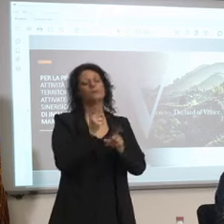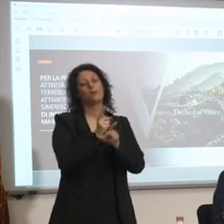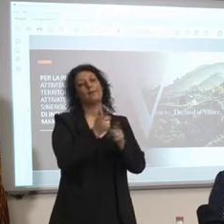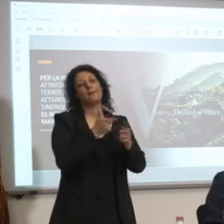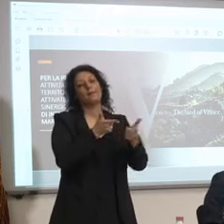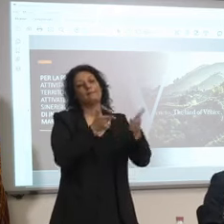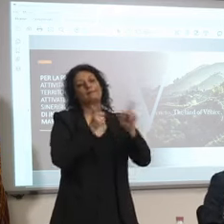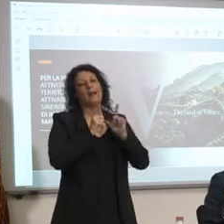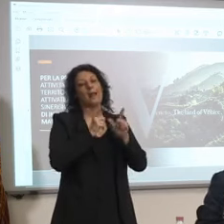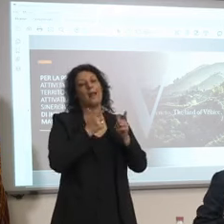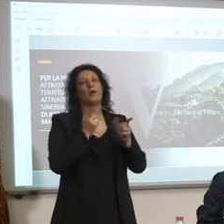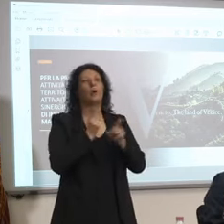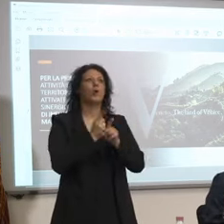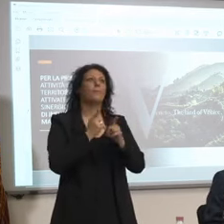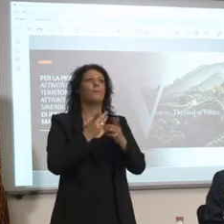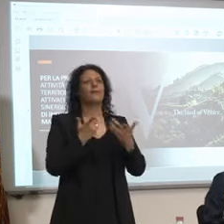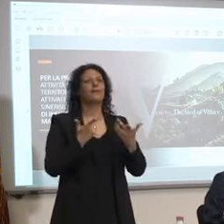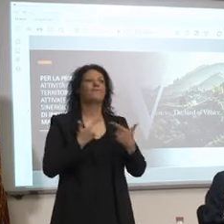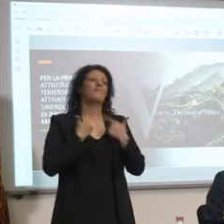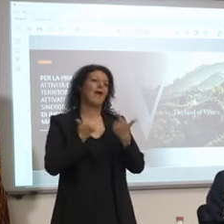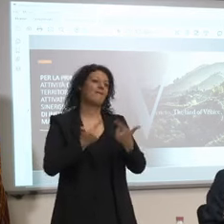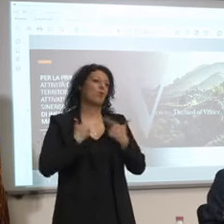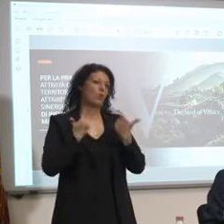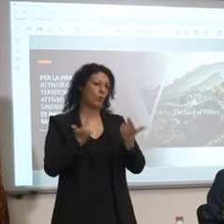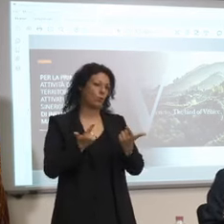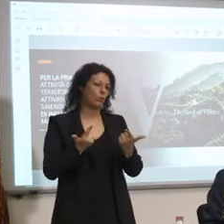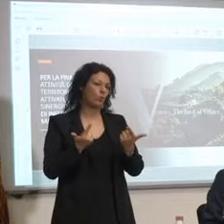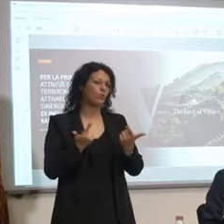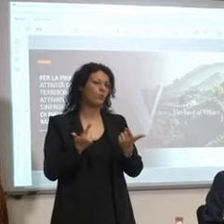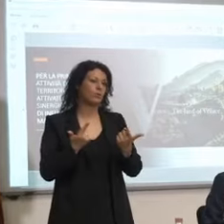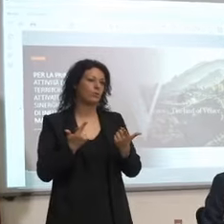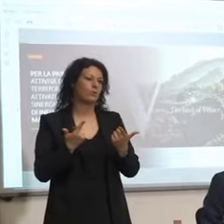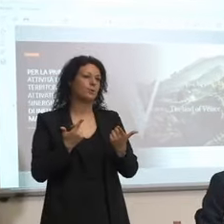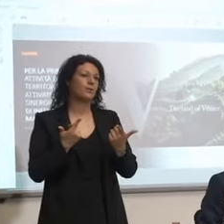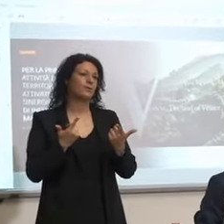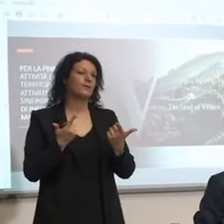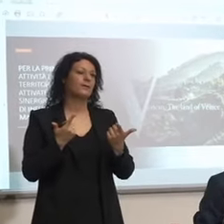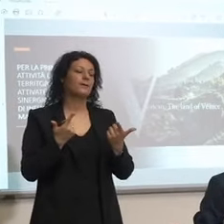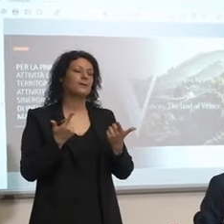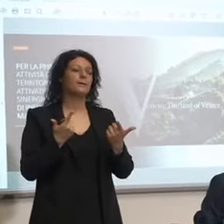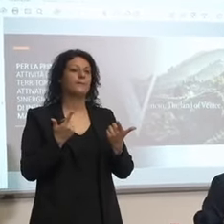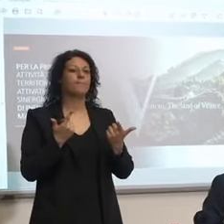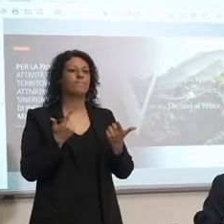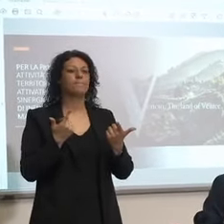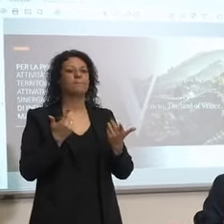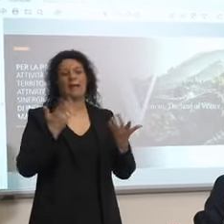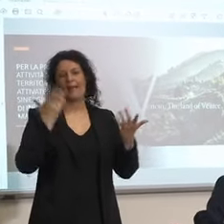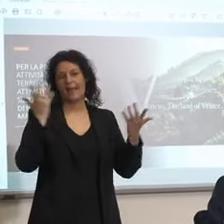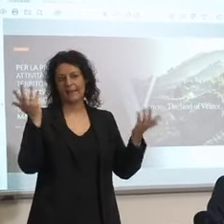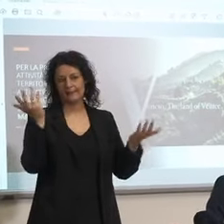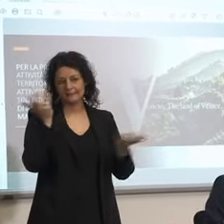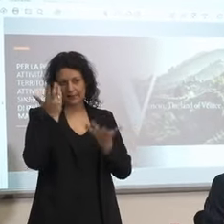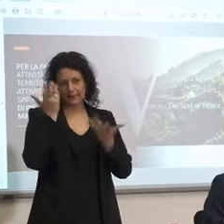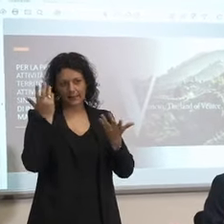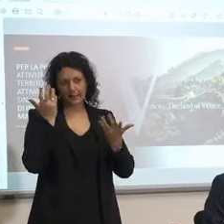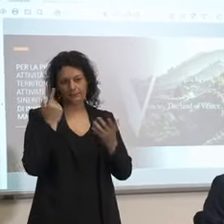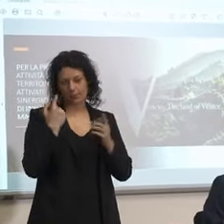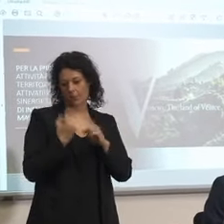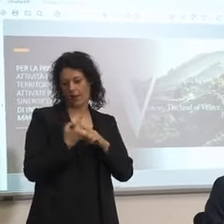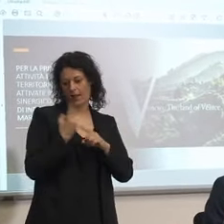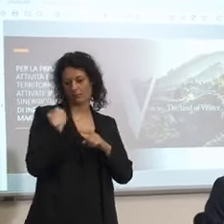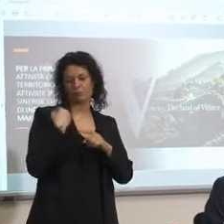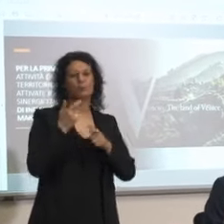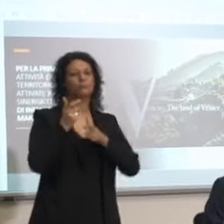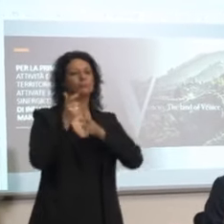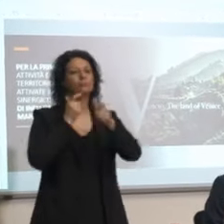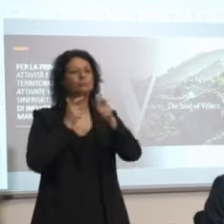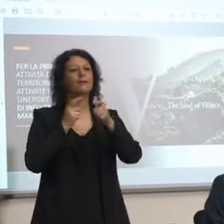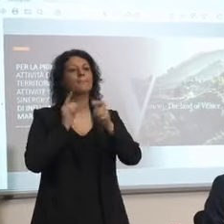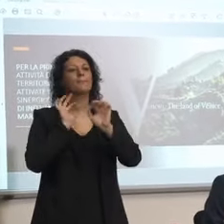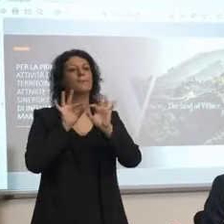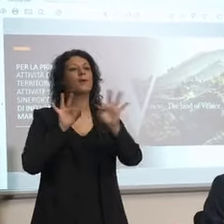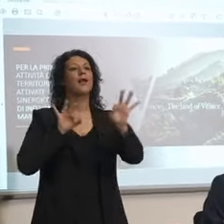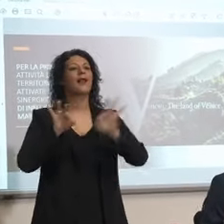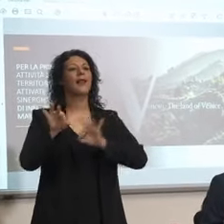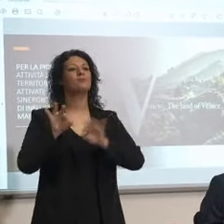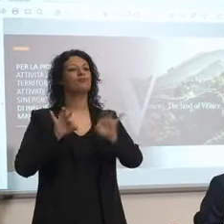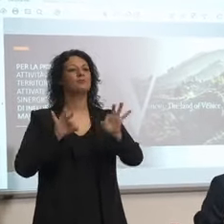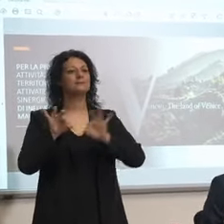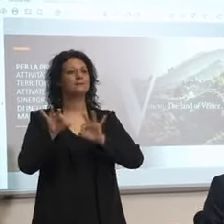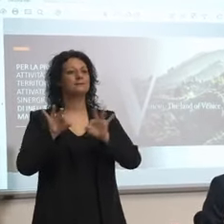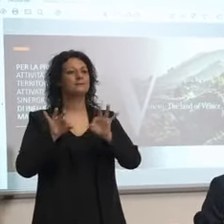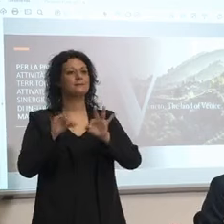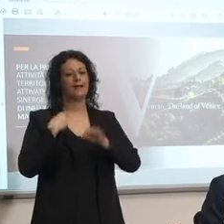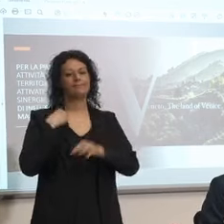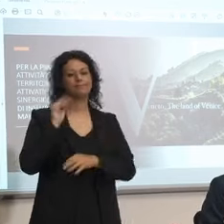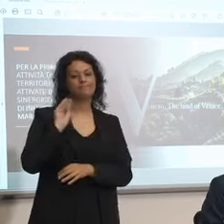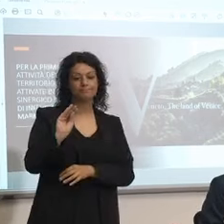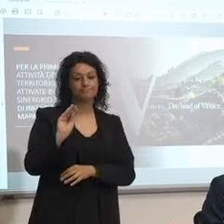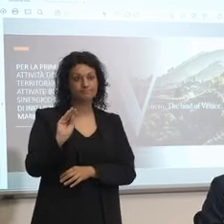magari verrà pagato lo stesso ma magari non ci chiede l'ira di Dio non so per esempio parlavo con un regista l'altro giorno che gli ho già chiesto informazioni in questo mi dice